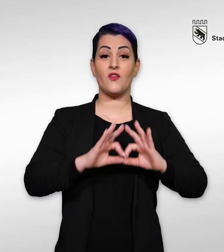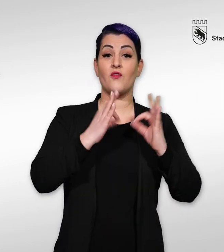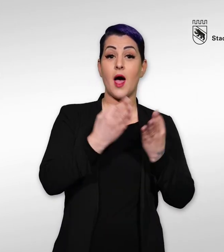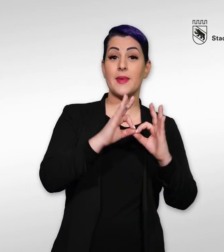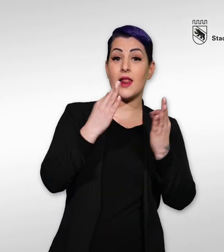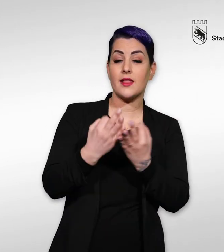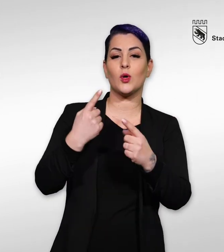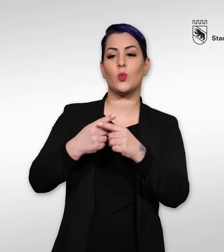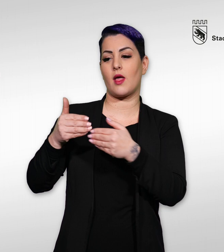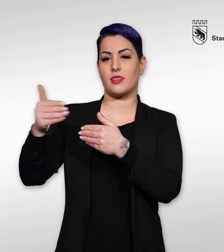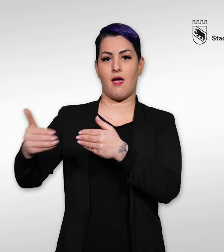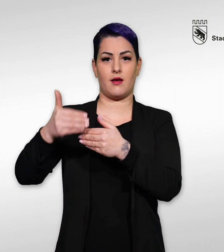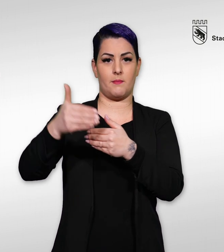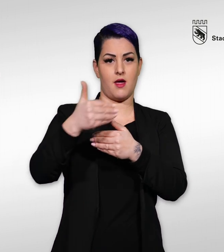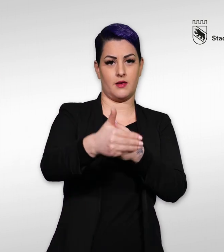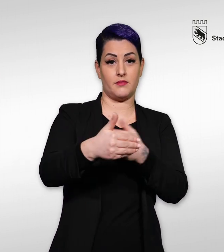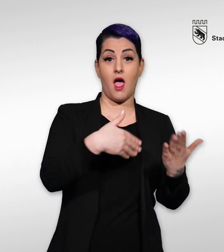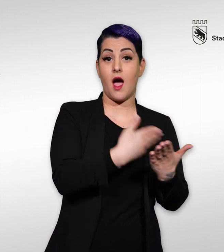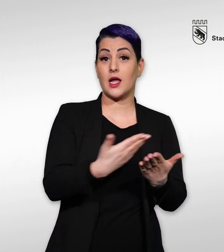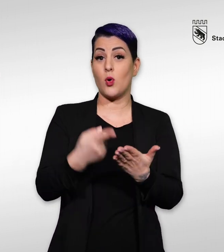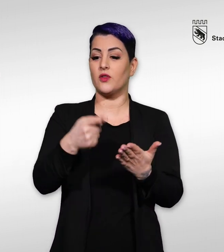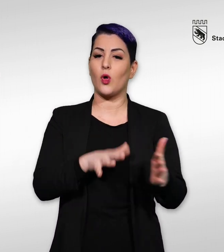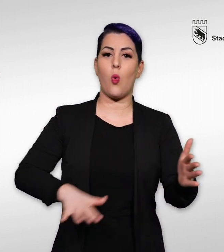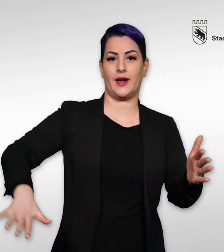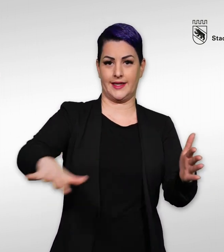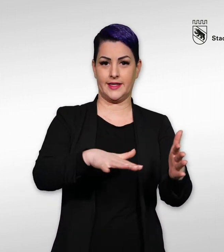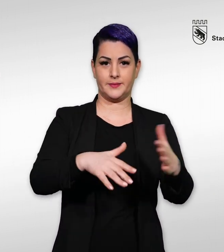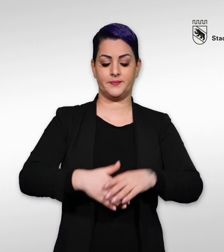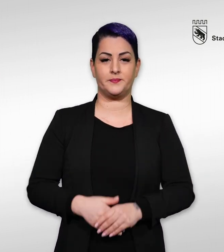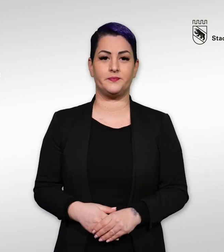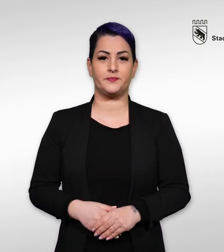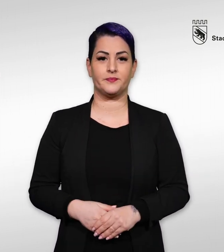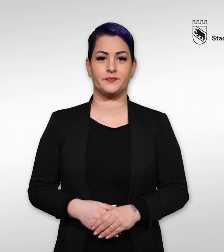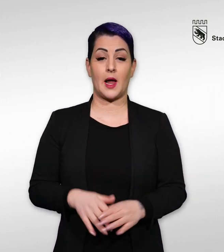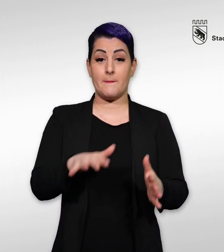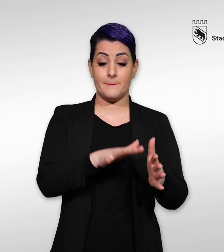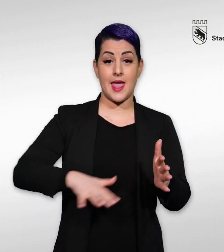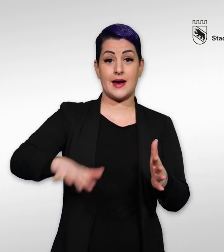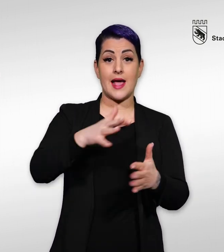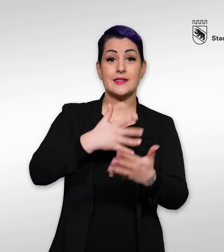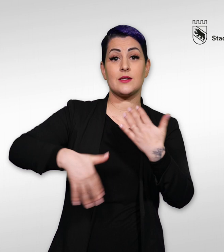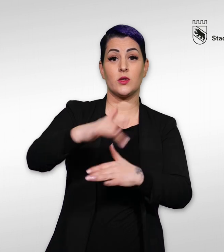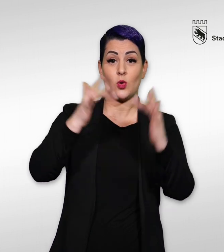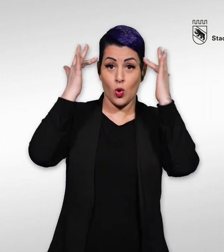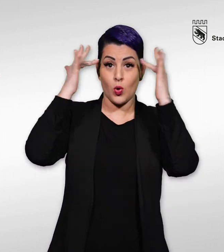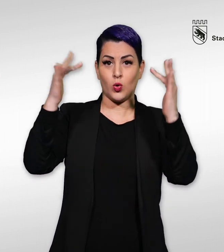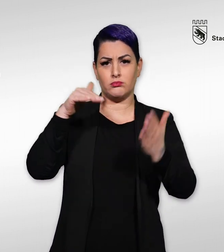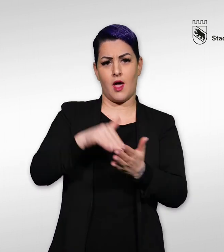Familien und Nachbarn – Angebote in den Quartieren Der Bereich Soziokultur bietet